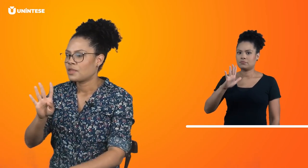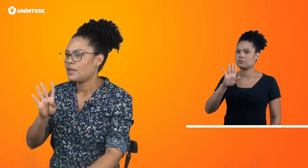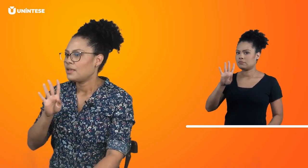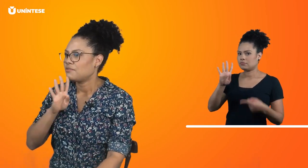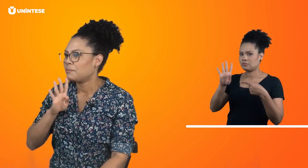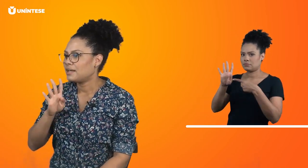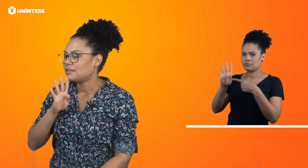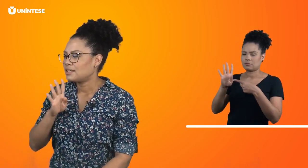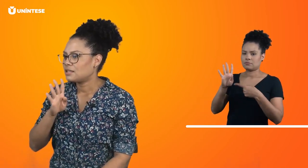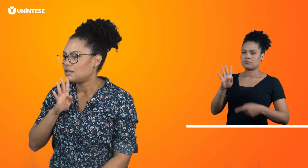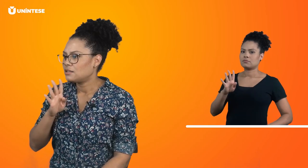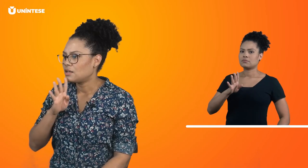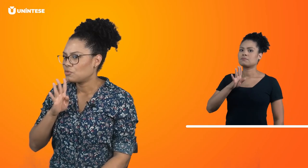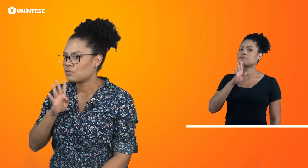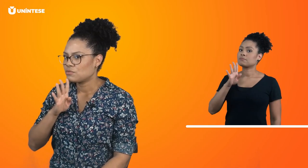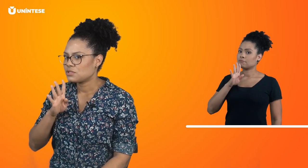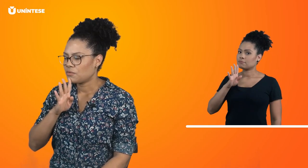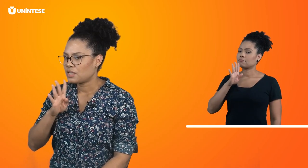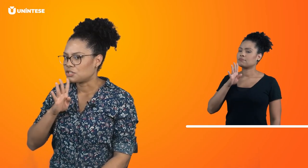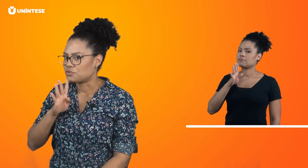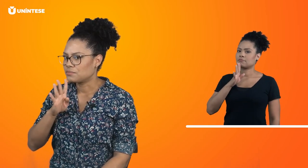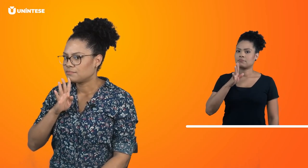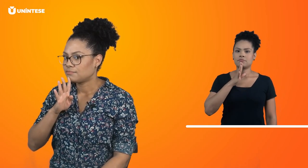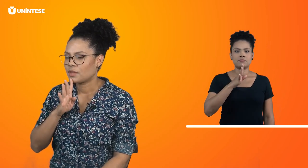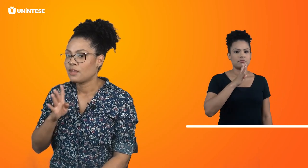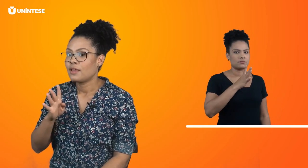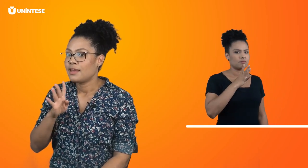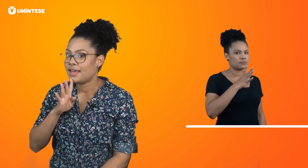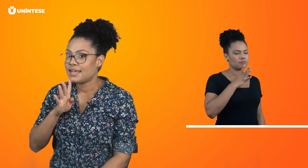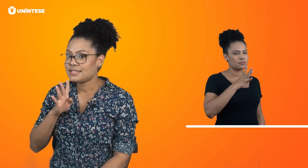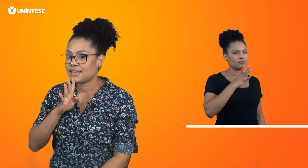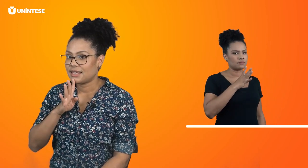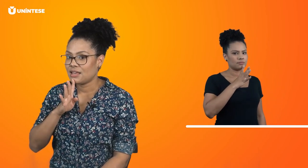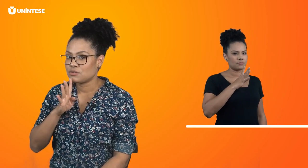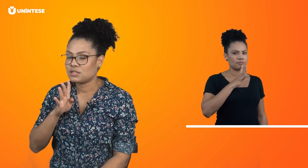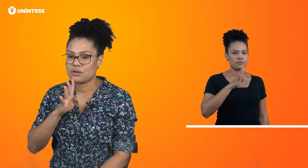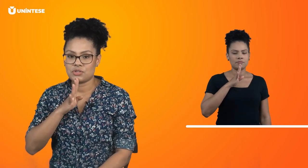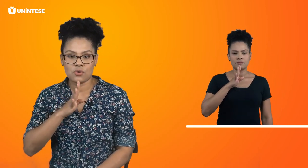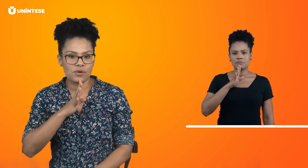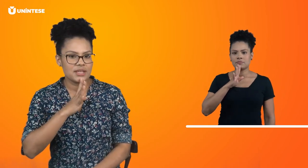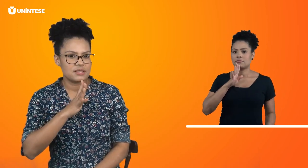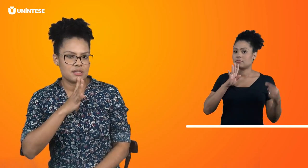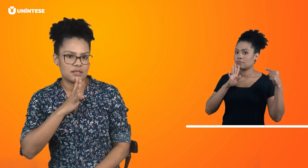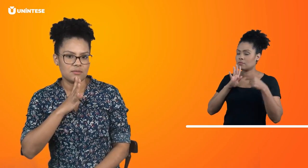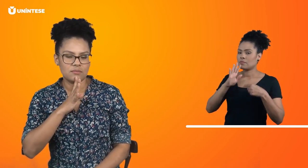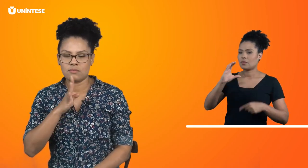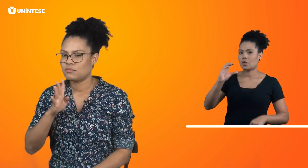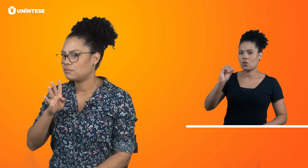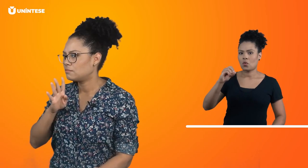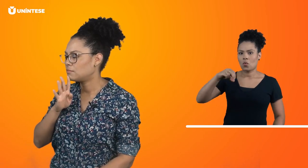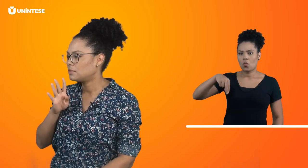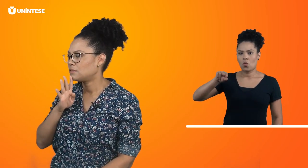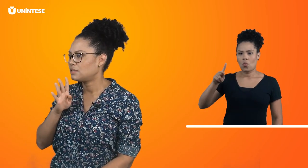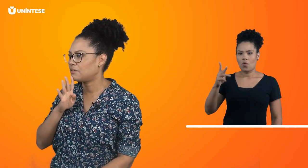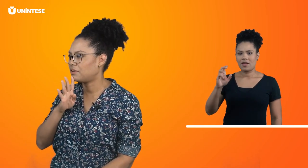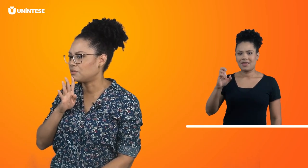E vai bater aqui na altura do seu queixo. Esse aqui é o sinal de conhecer. Tá vendo?